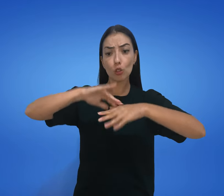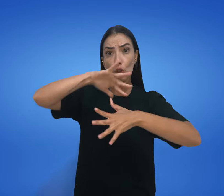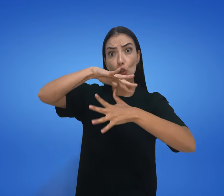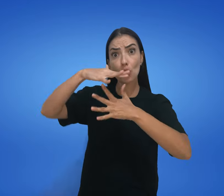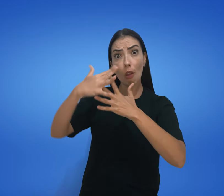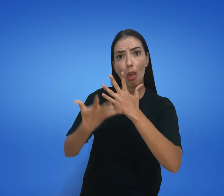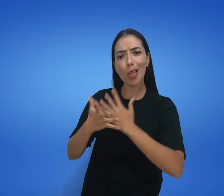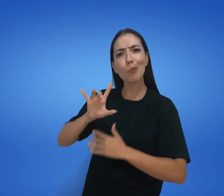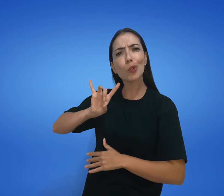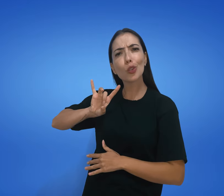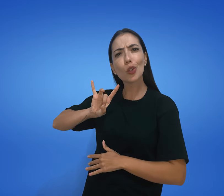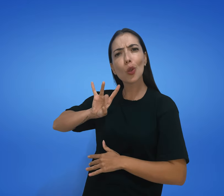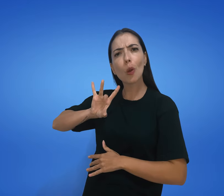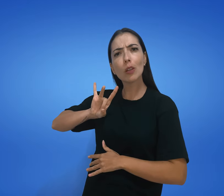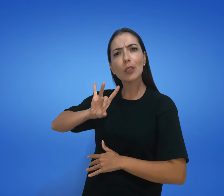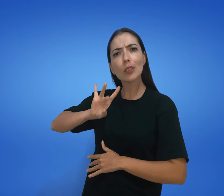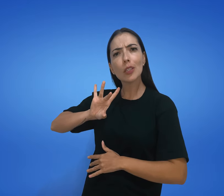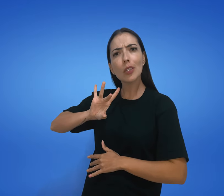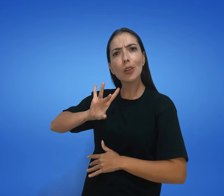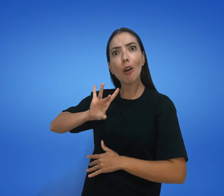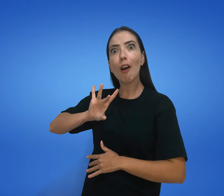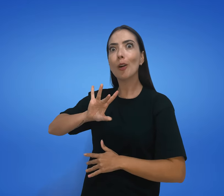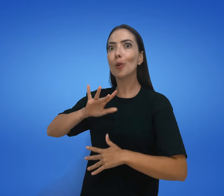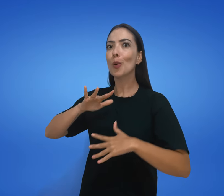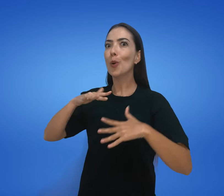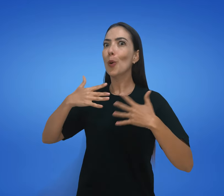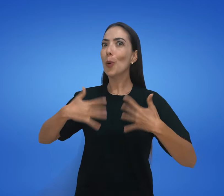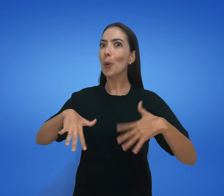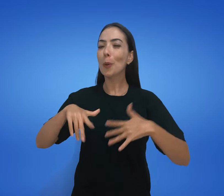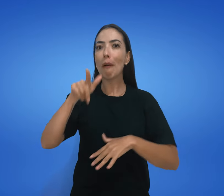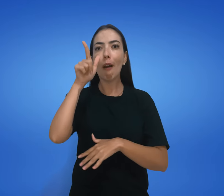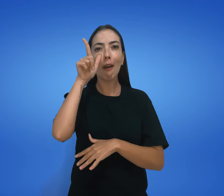sozinho. Uau, muito interessante, não é mesmo?